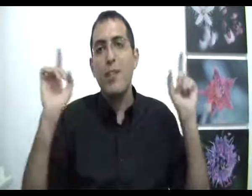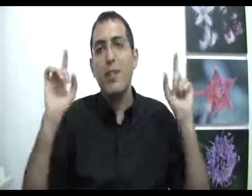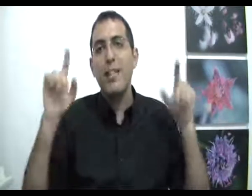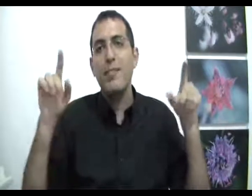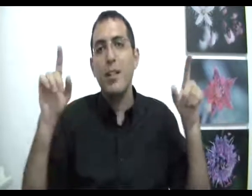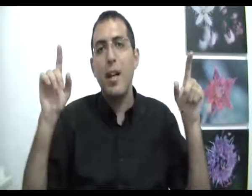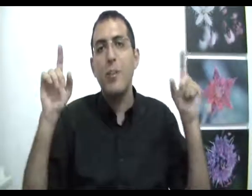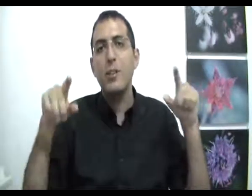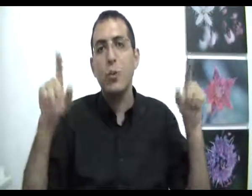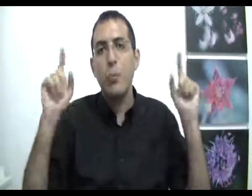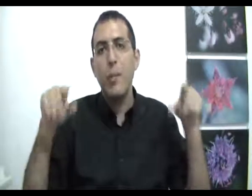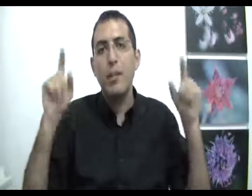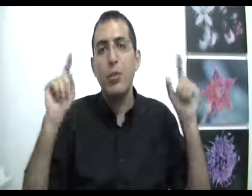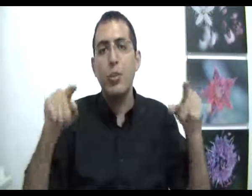הבנת המציאות באמת. תודה.